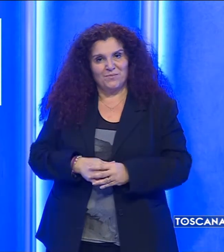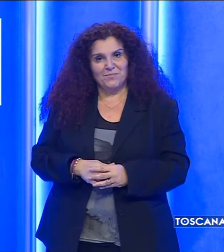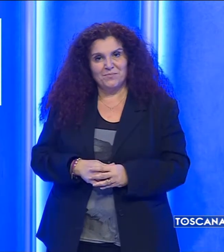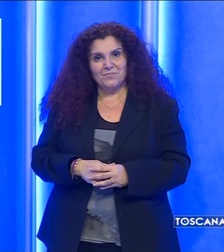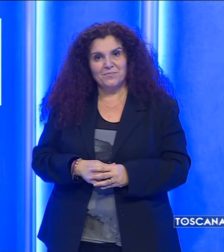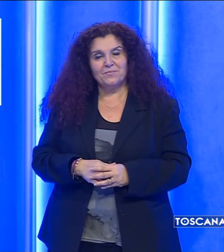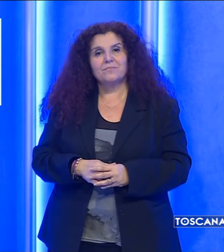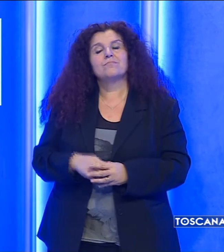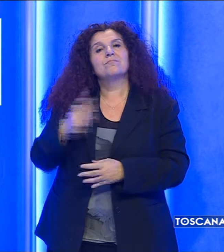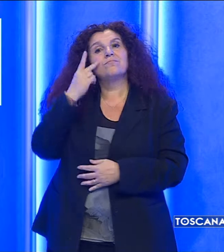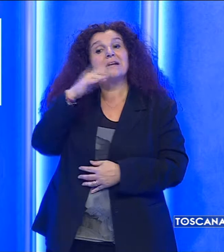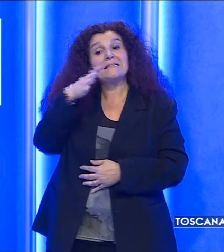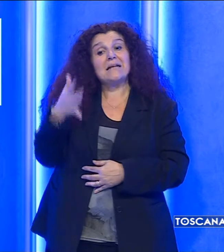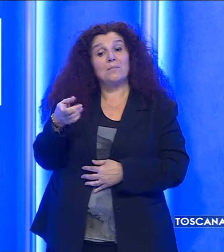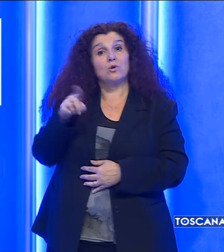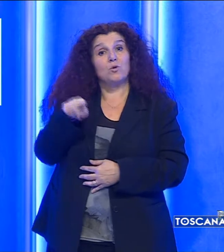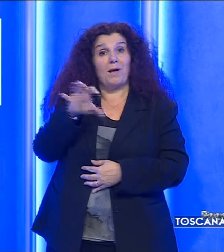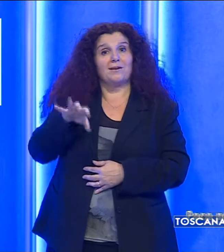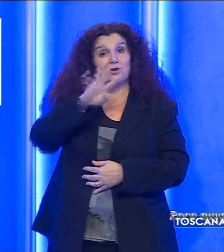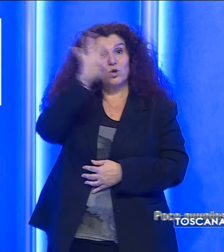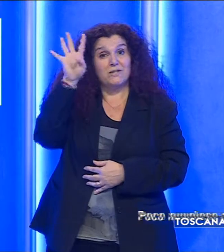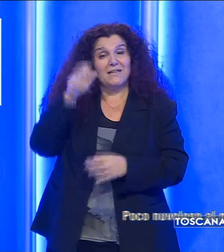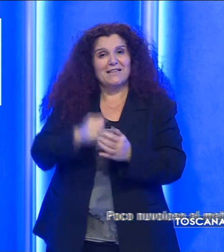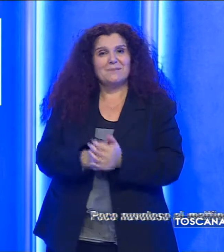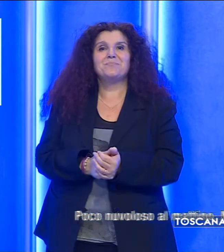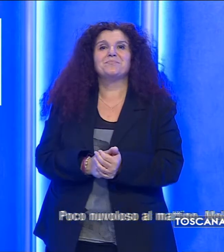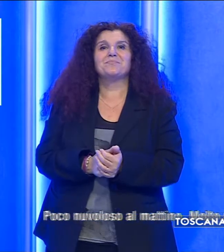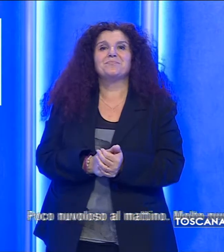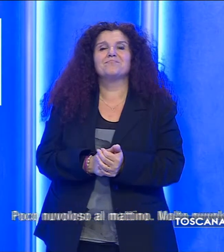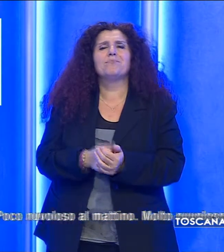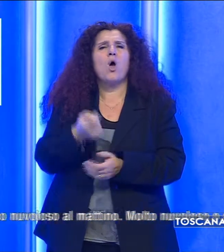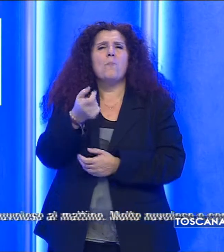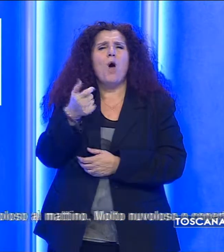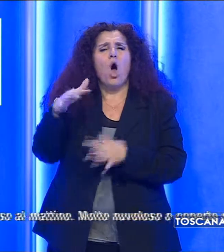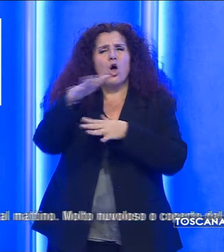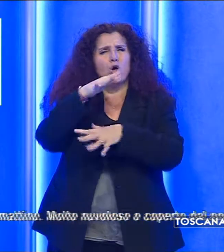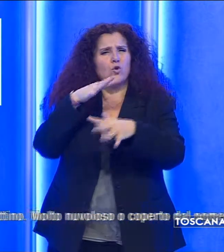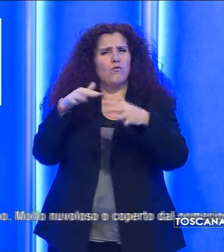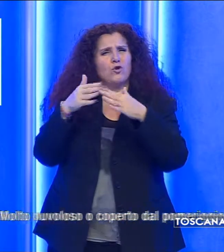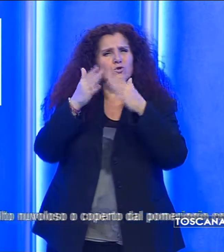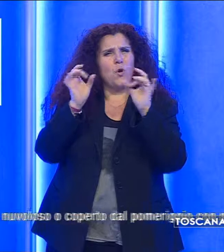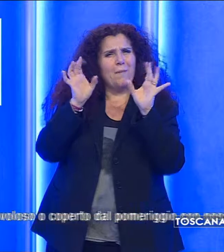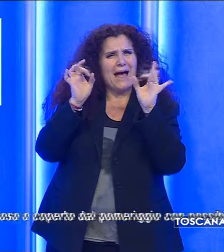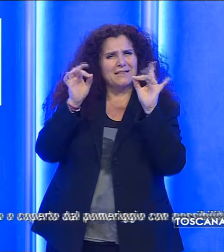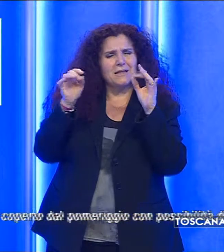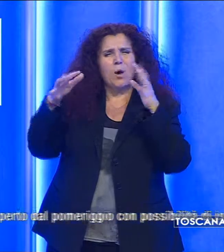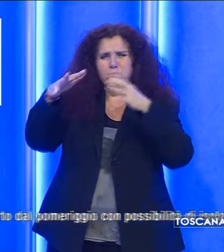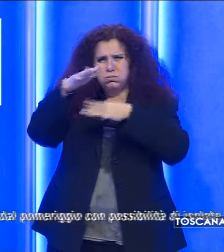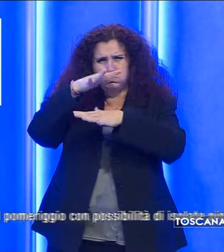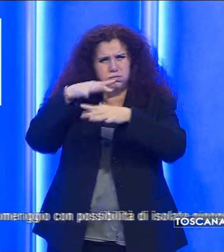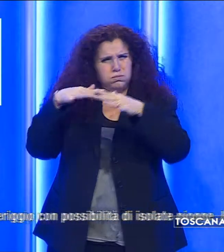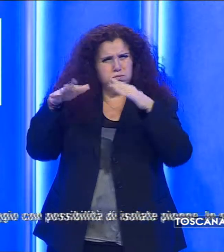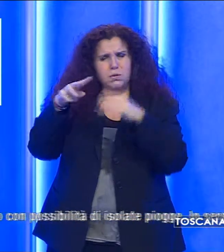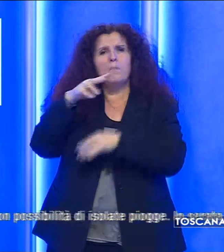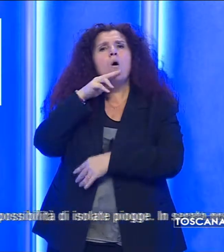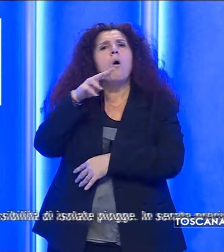E ora le previsioni del tempo per domani in Toscana. Poco nuvoloso a mattino, molto nuvoloso coperto